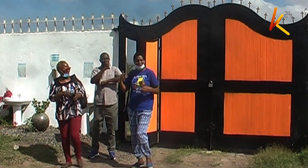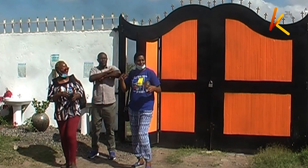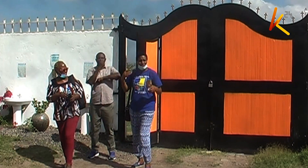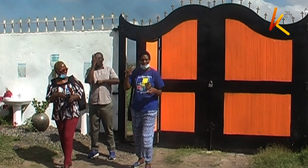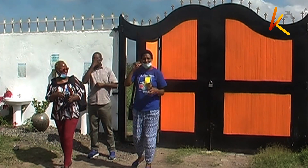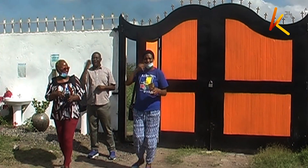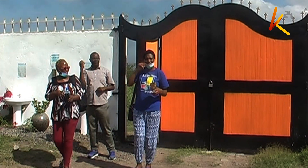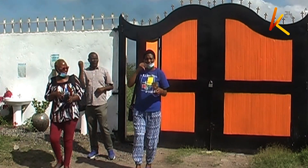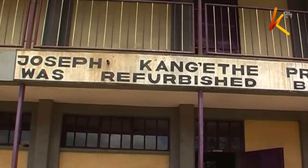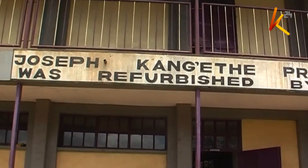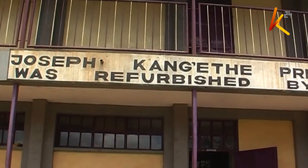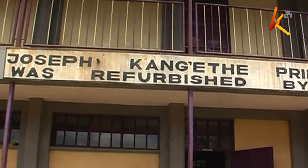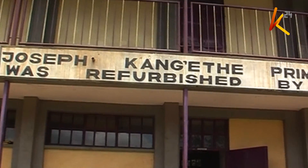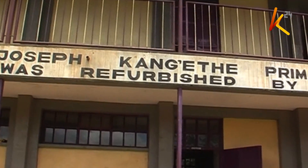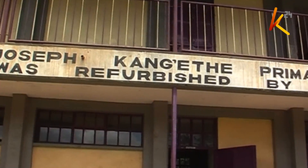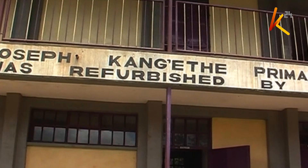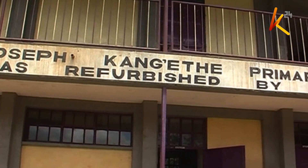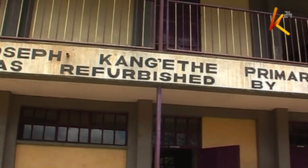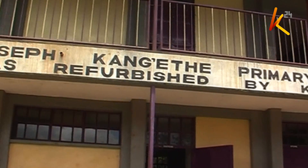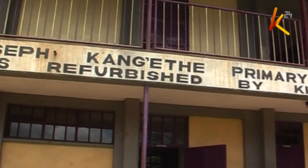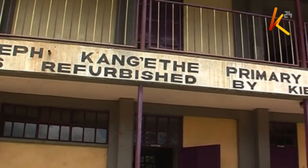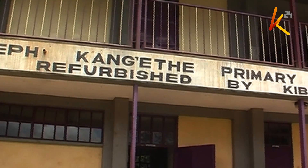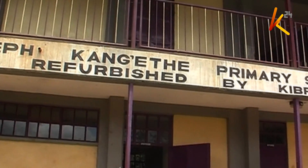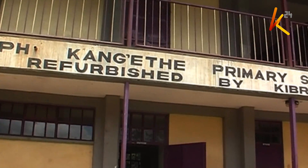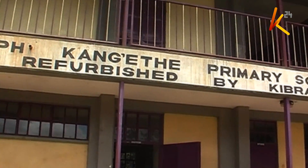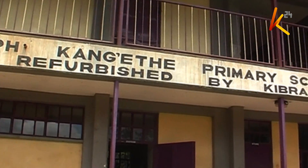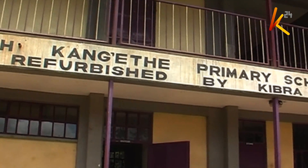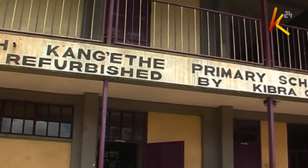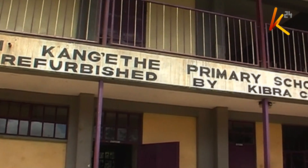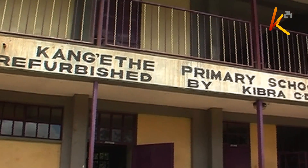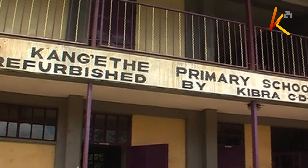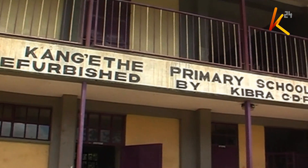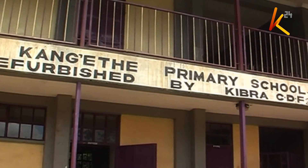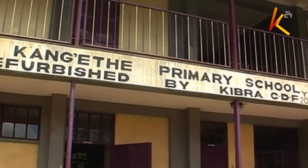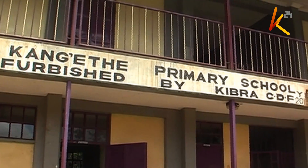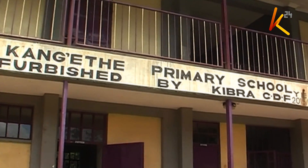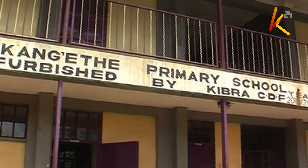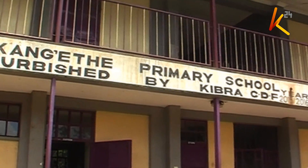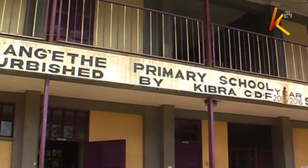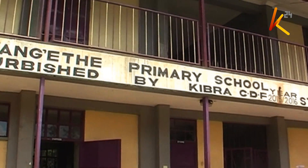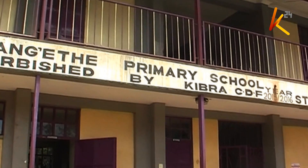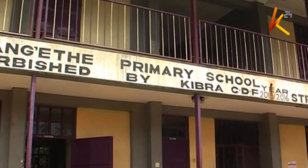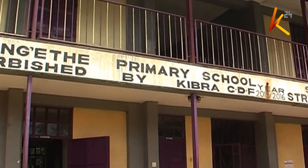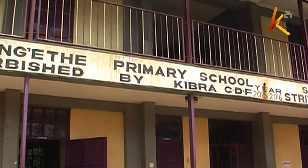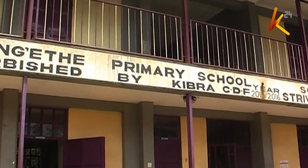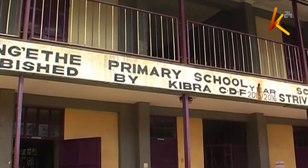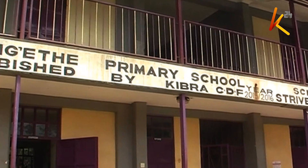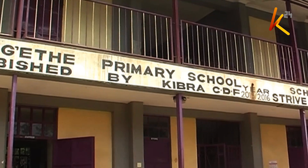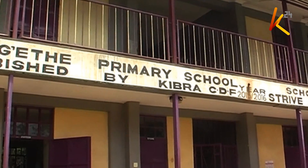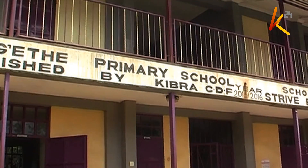wangu Eneola Ndora na Joseph Kanyeda kibera Nairobi. Sasa wanaitaka sirikali kuziangazia ipasavyo changamoto na zo pitia, wanapokuwa